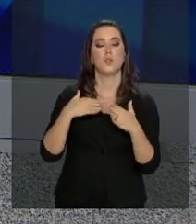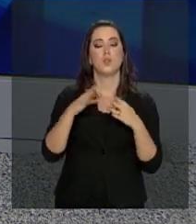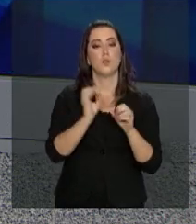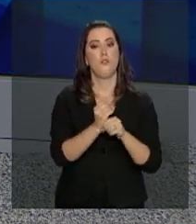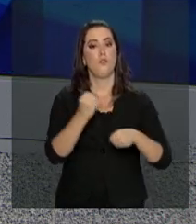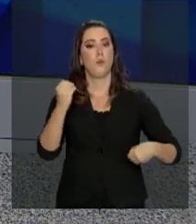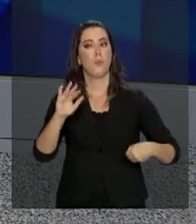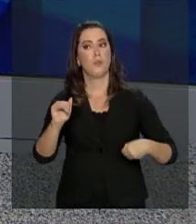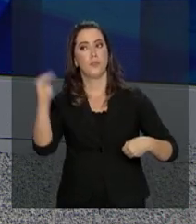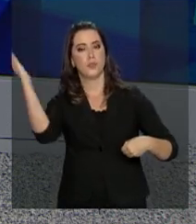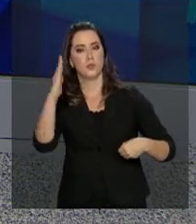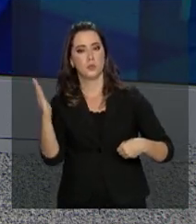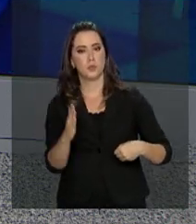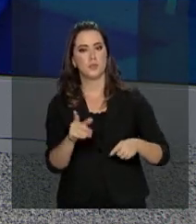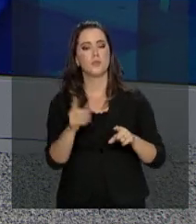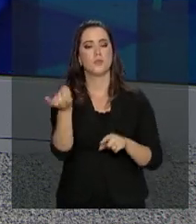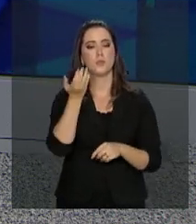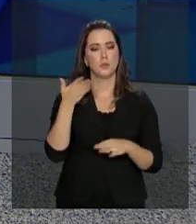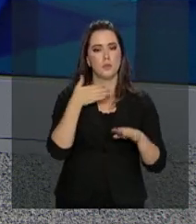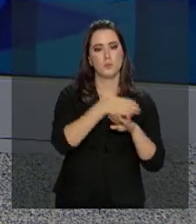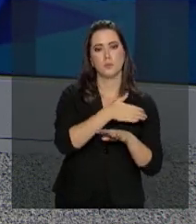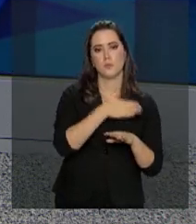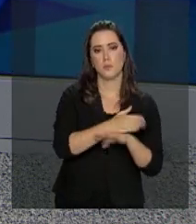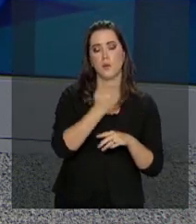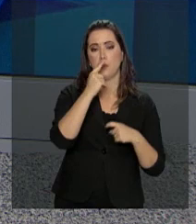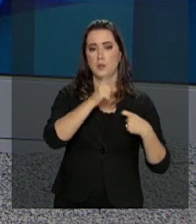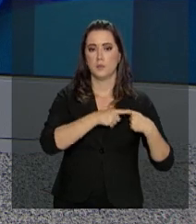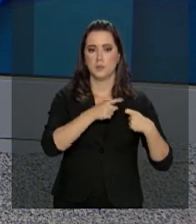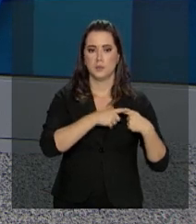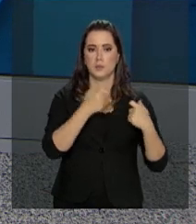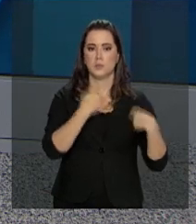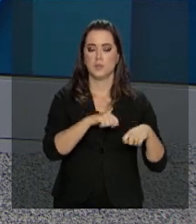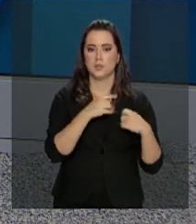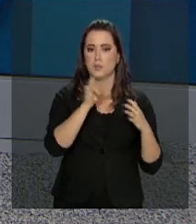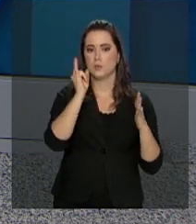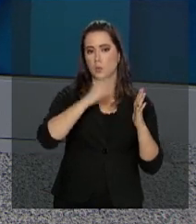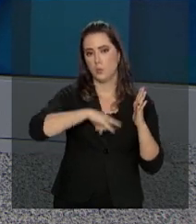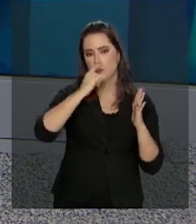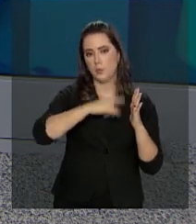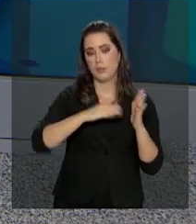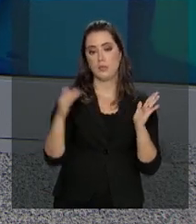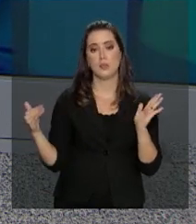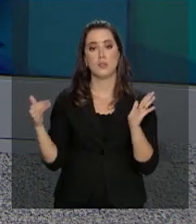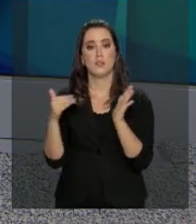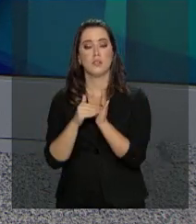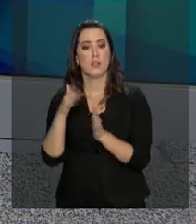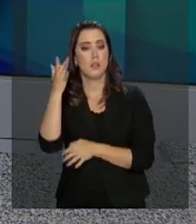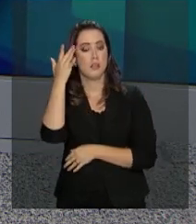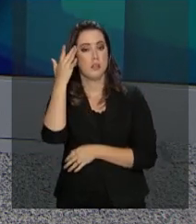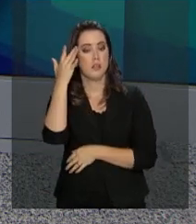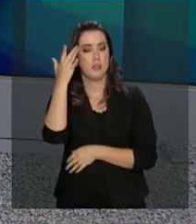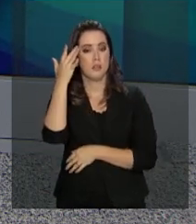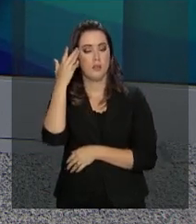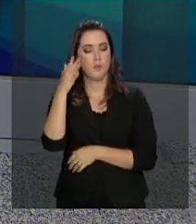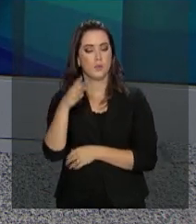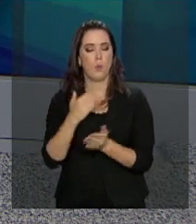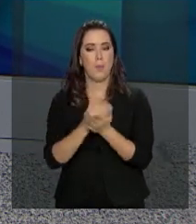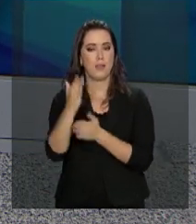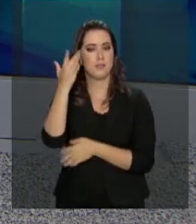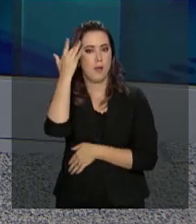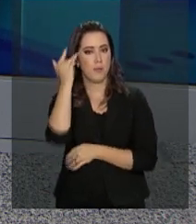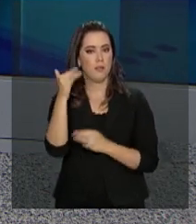formados no exterior, que querem participar do Mais Médicos, devem enviar documentação de amanhã ao dia